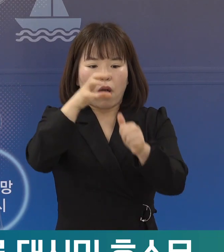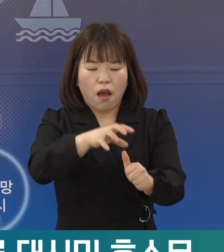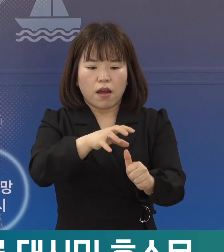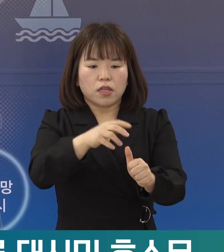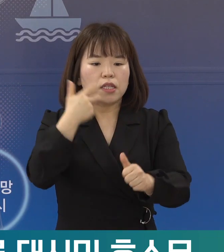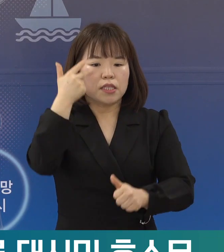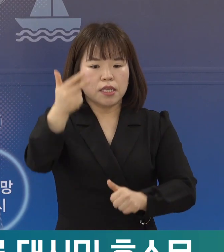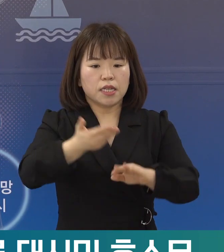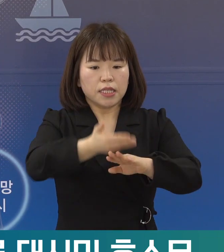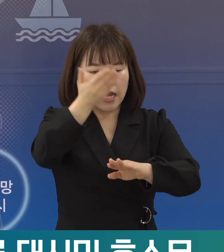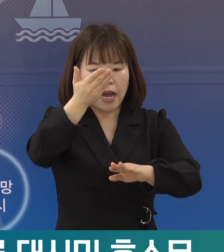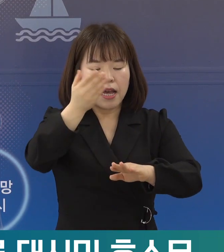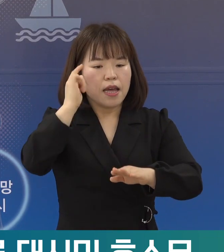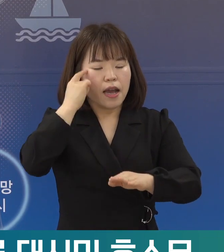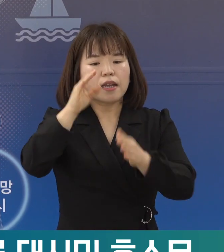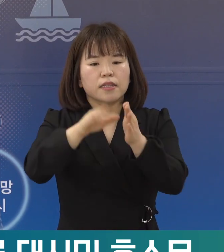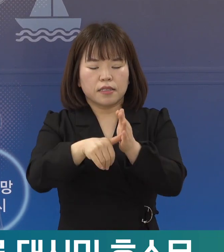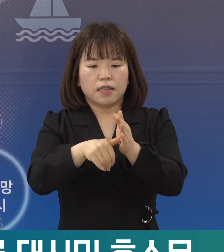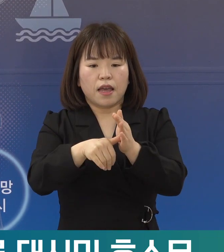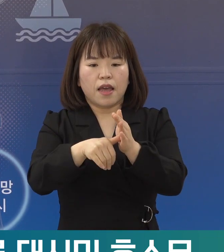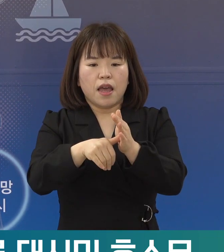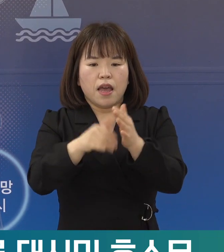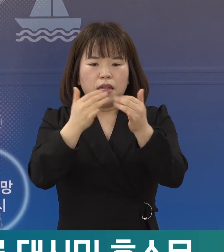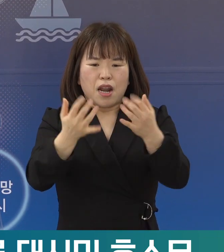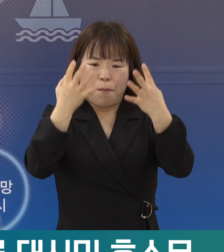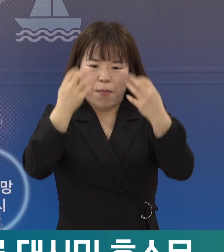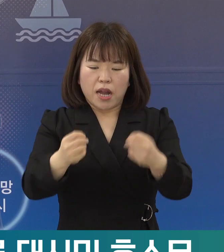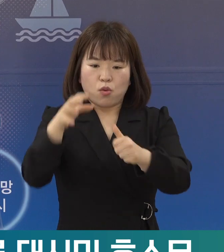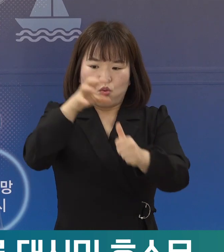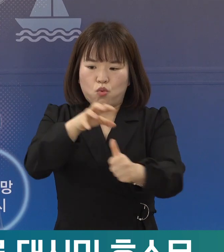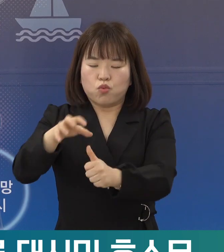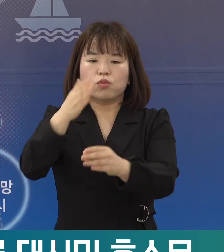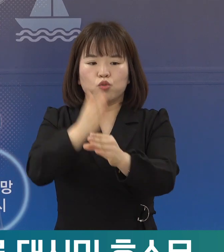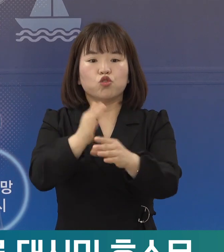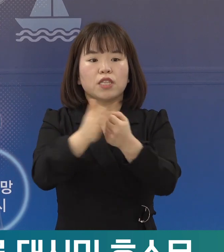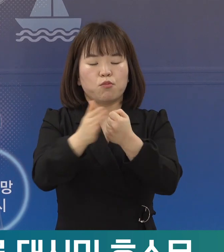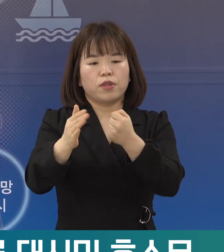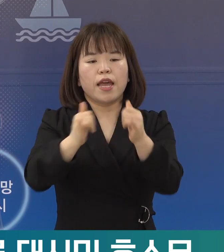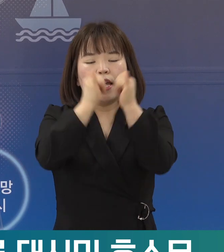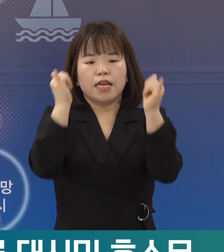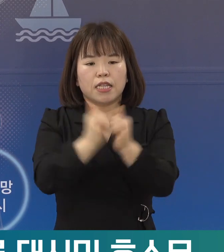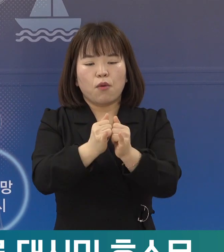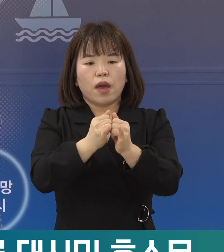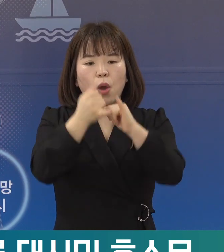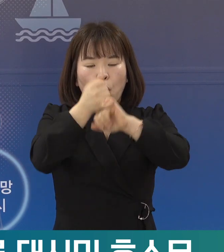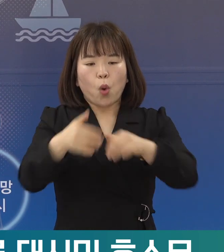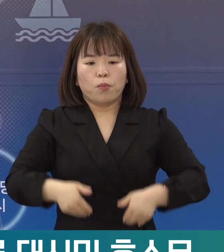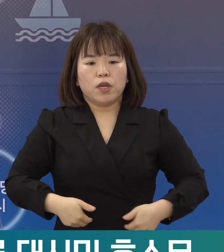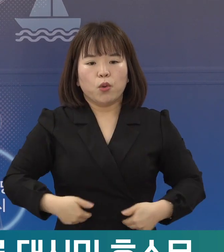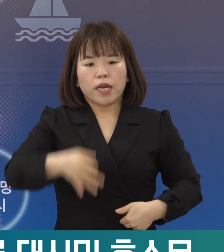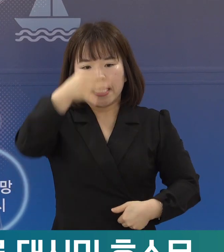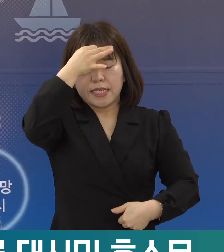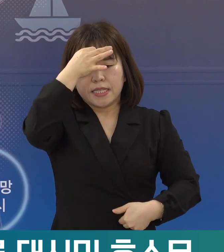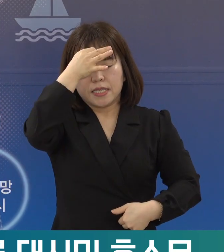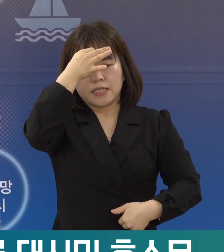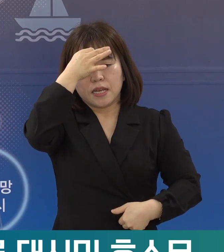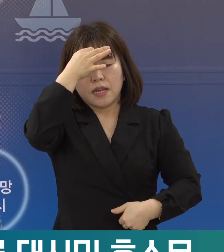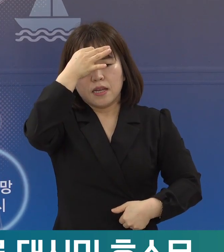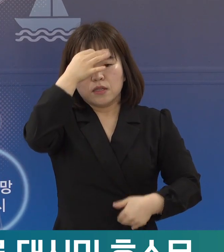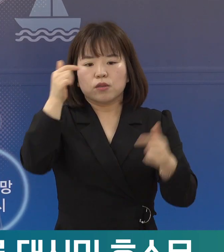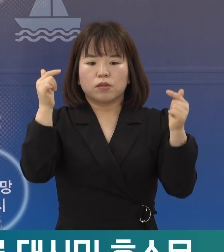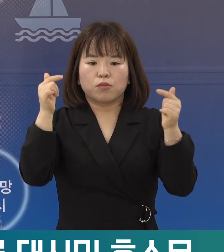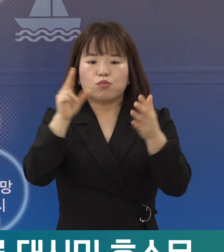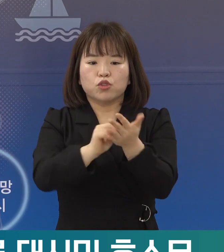대규모 인력이 한꺼번에 격리됨에 따라 사회 필수 기능에 큰 차질이 생길 수 있습니다. 이는